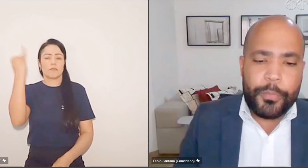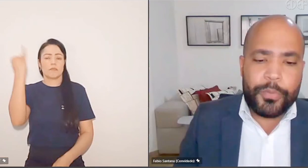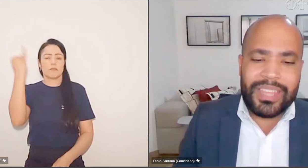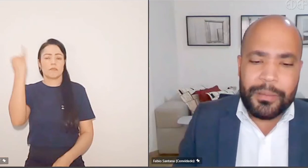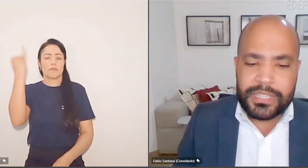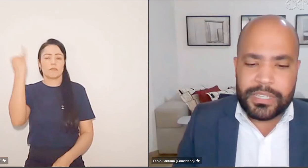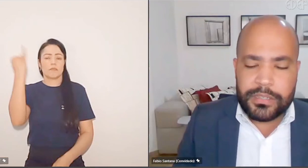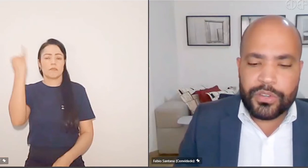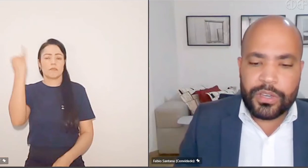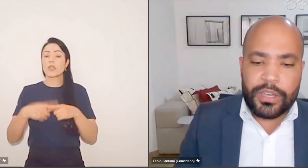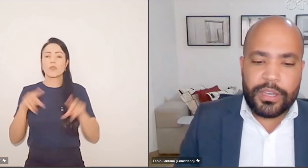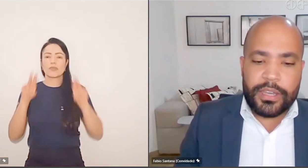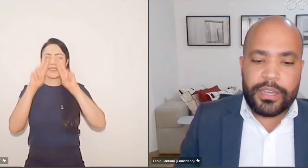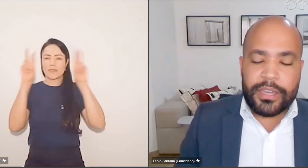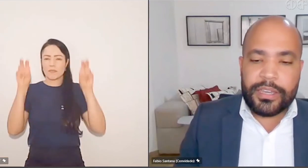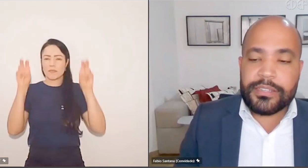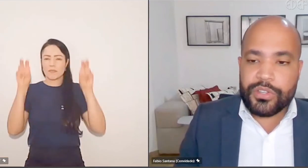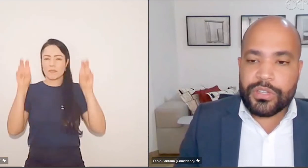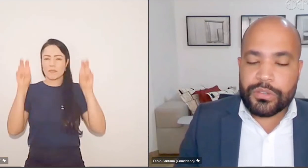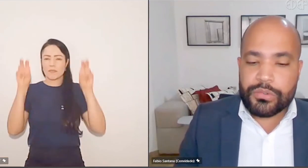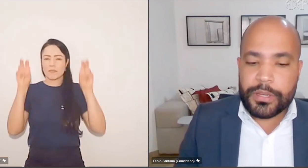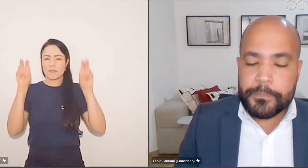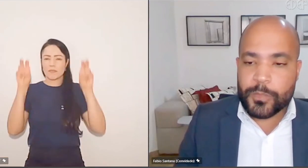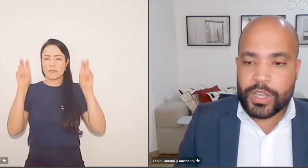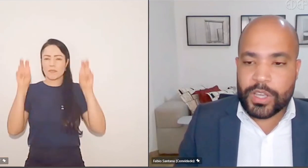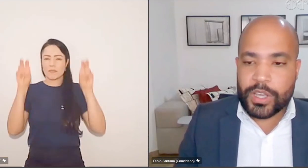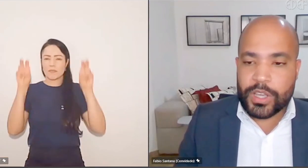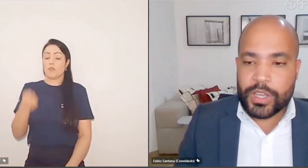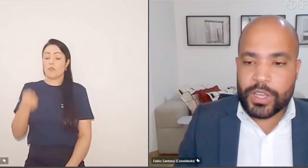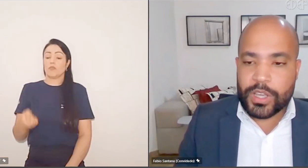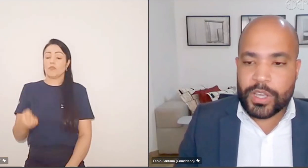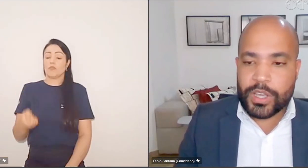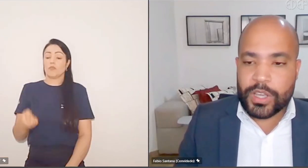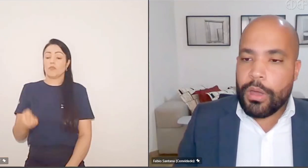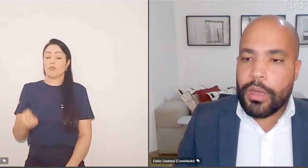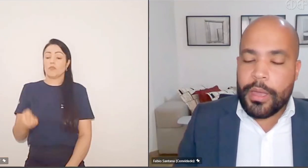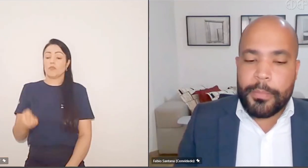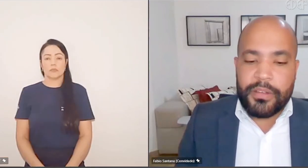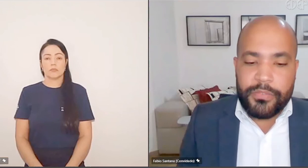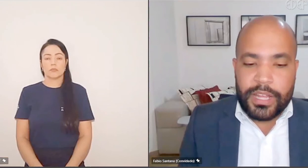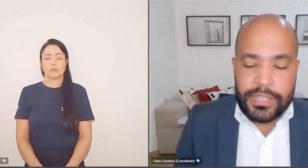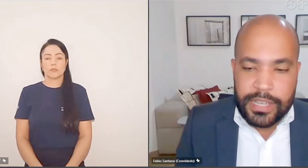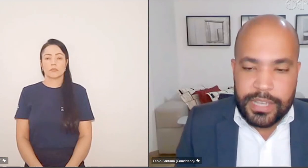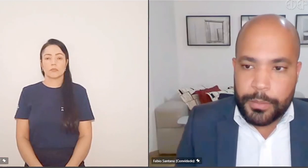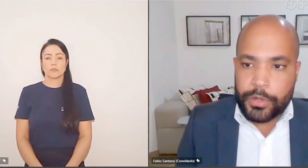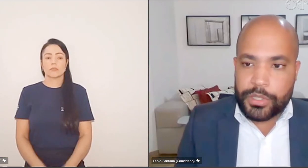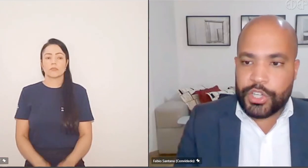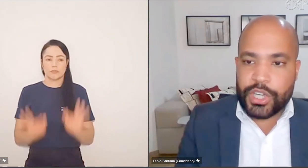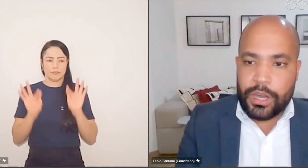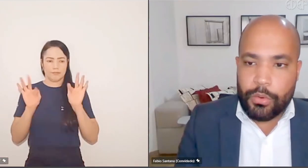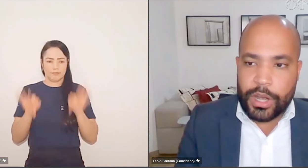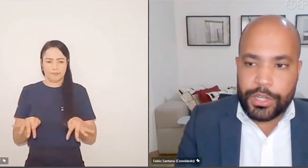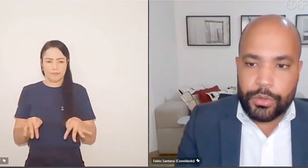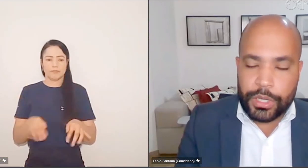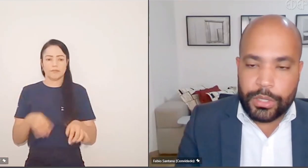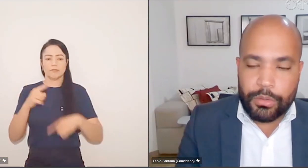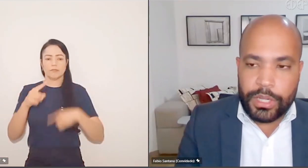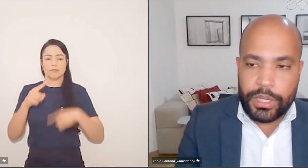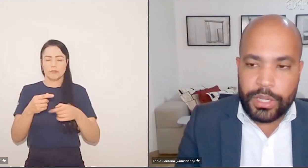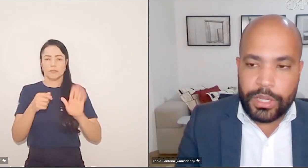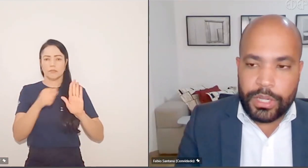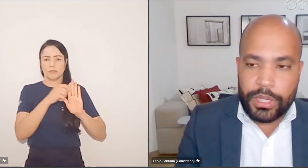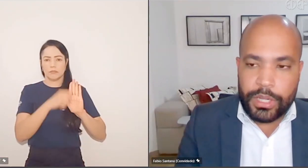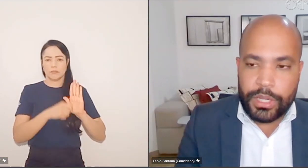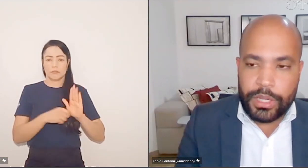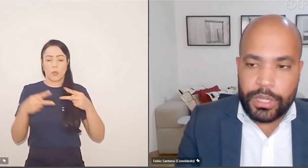sim. Porque o próprio Tema 106 exige isso, né? O STJ. Então, para finalizar, e depois eu vou deixar o artigo